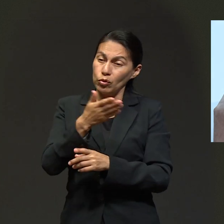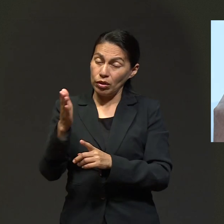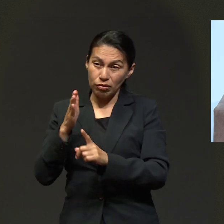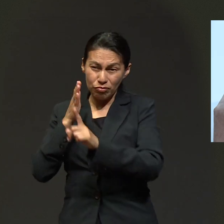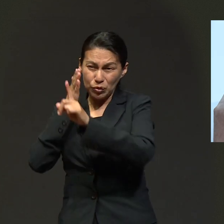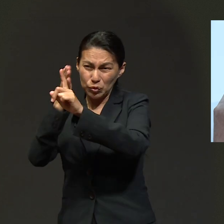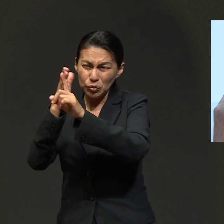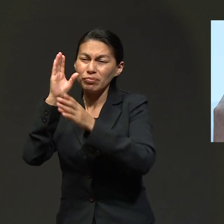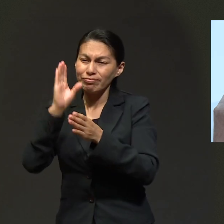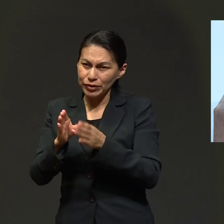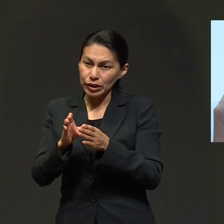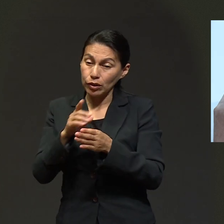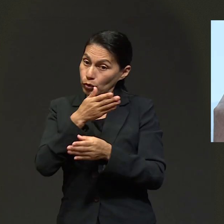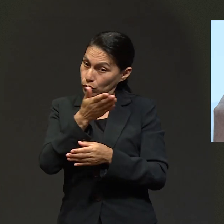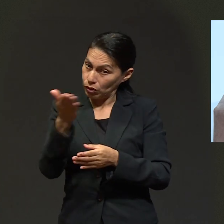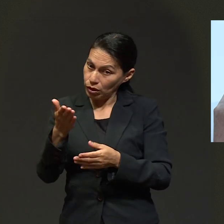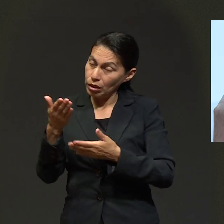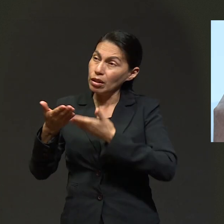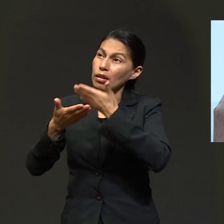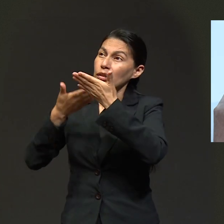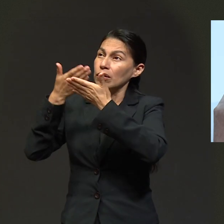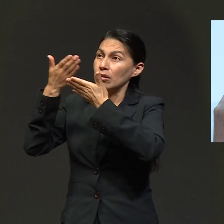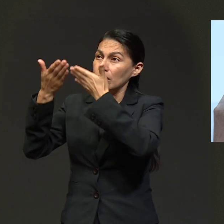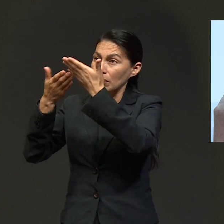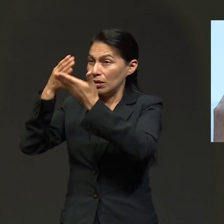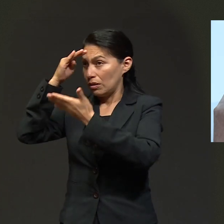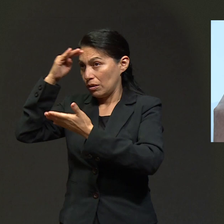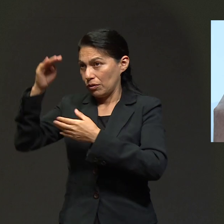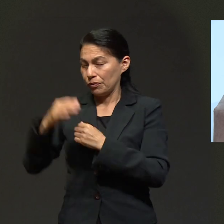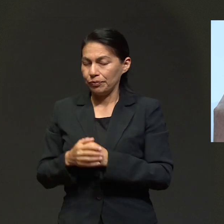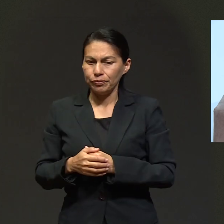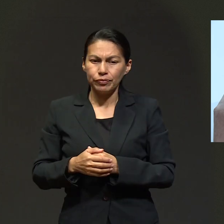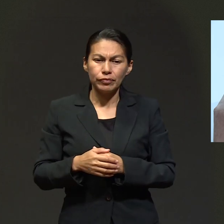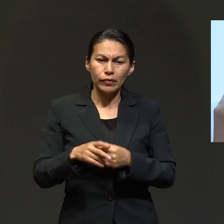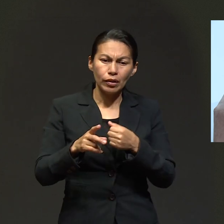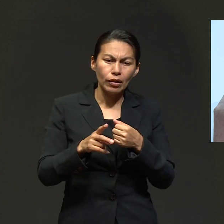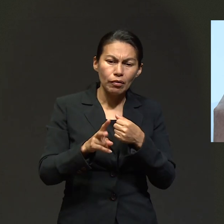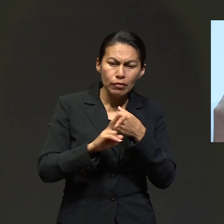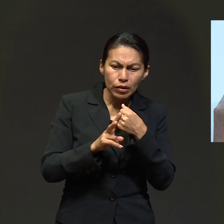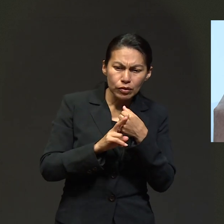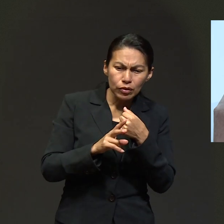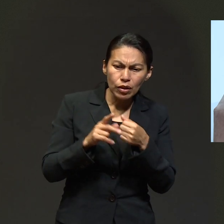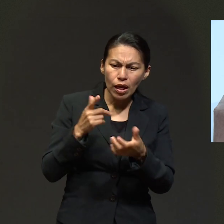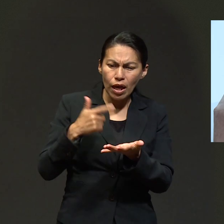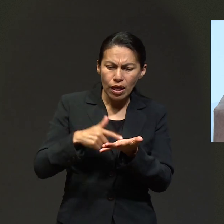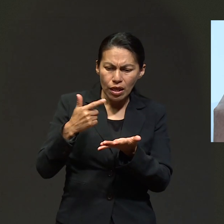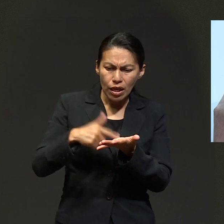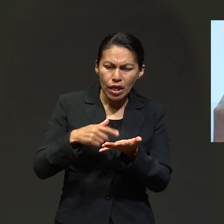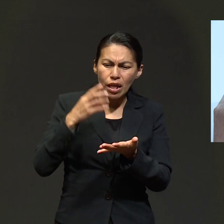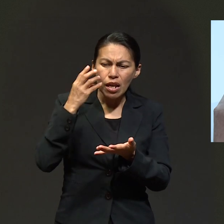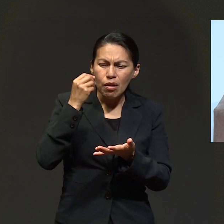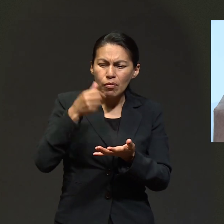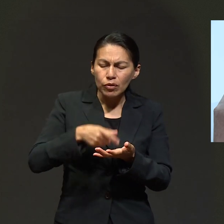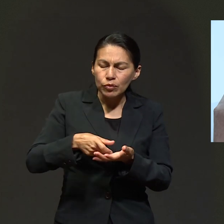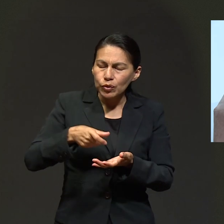sueños y sus metas. Y sírvanle al Señor por sobre todas las cosas, le dije. Me tomé el aceite,